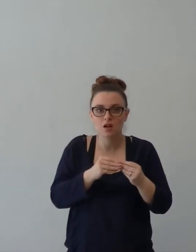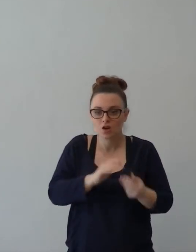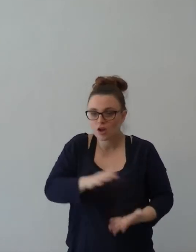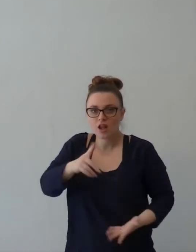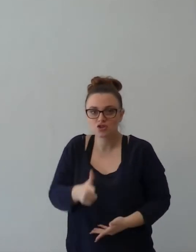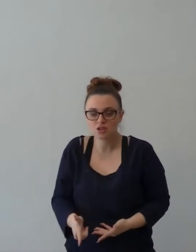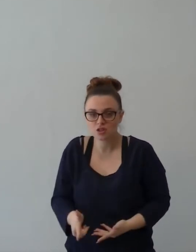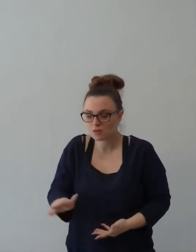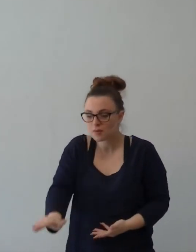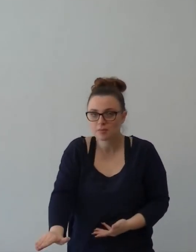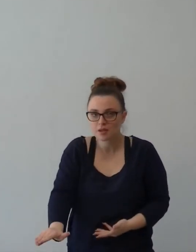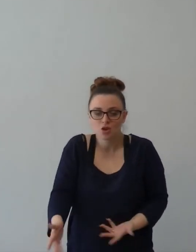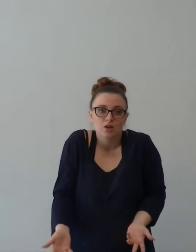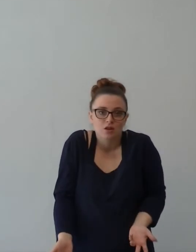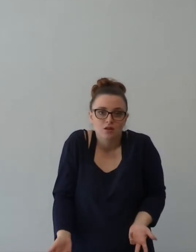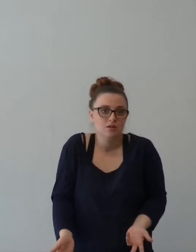Quarta istruzione del fuoco.